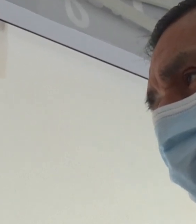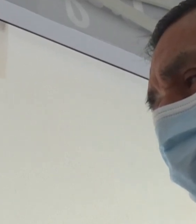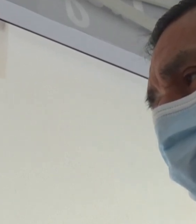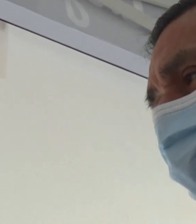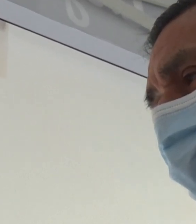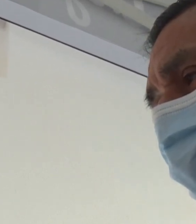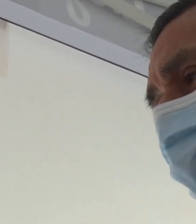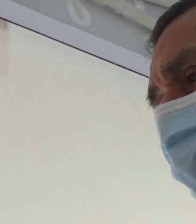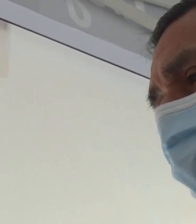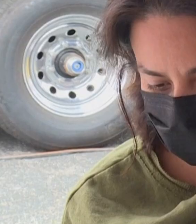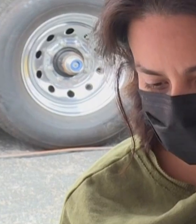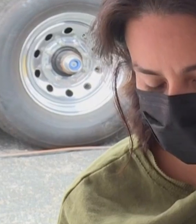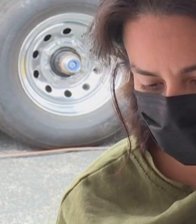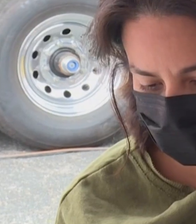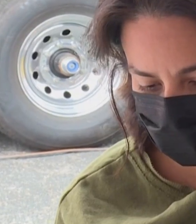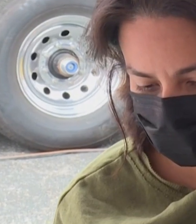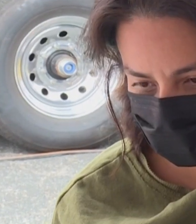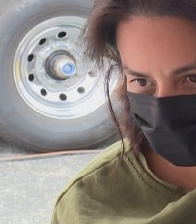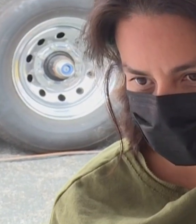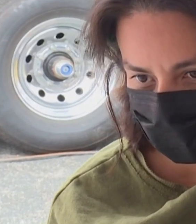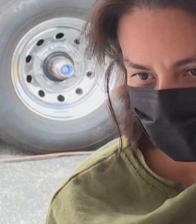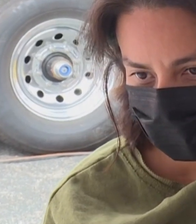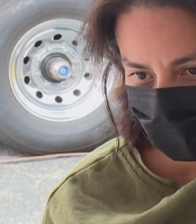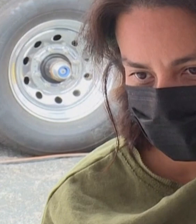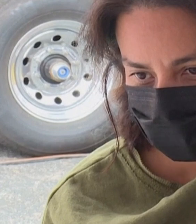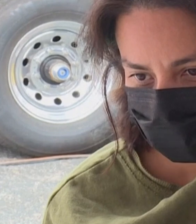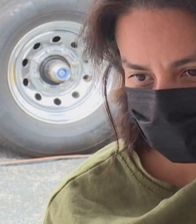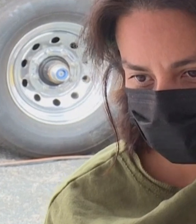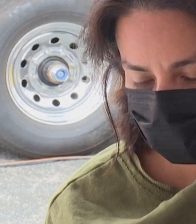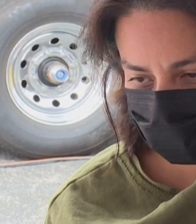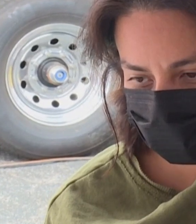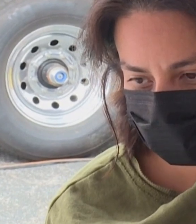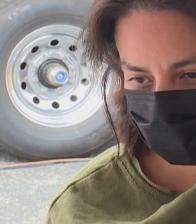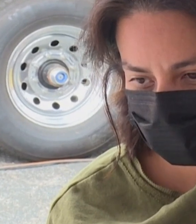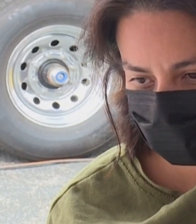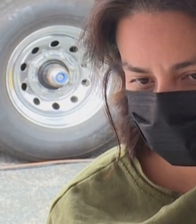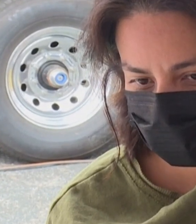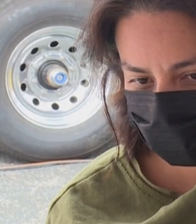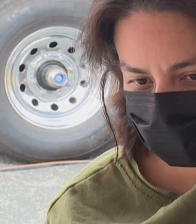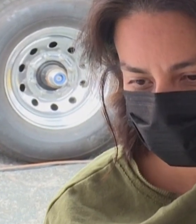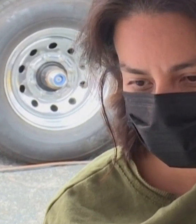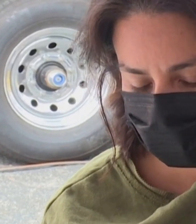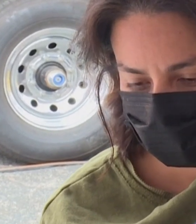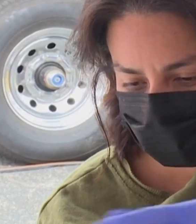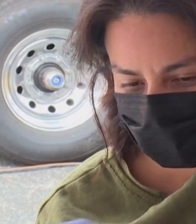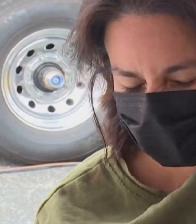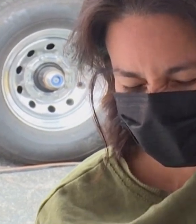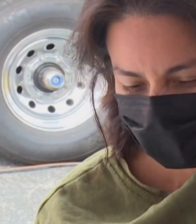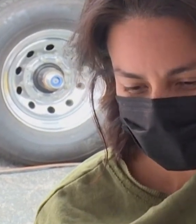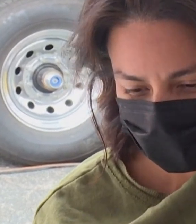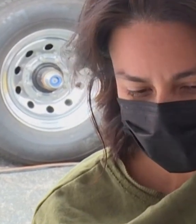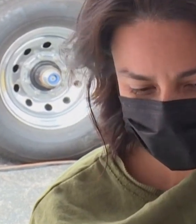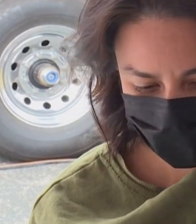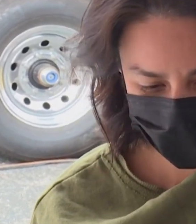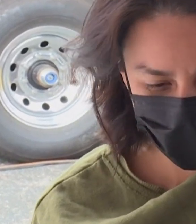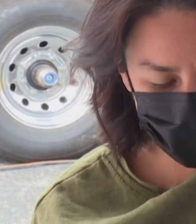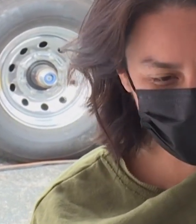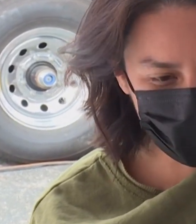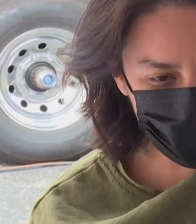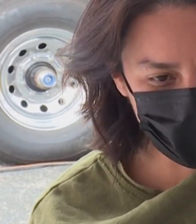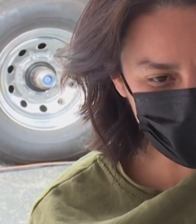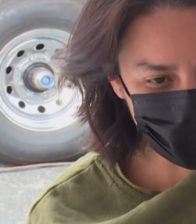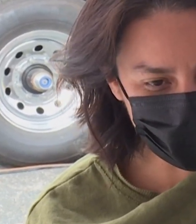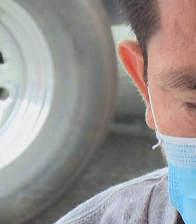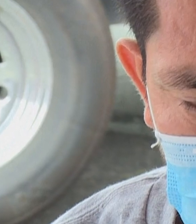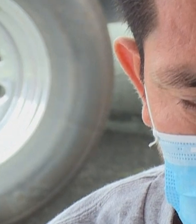California alcanzó un punto clave en su campaña de vacunación. 20 millones de dosis administradas, 4 millones de ellas en las comunidades más